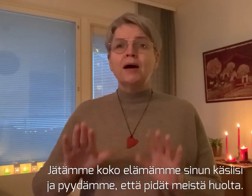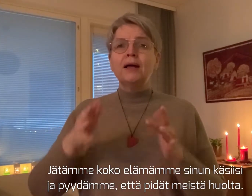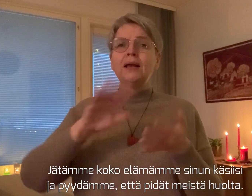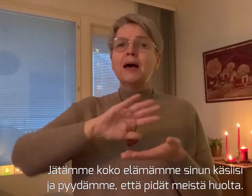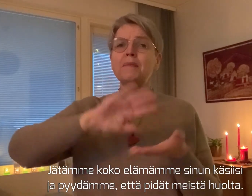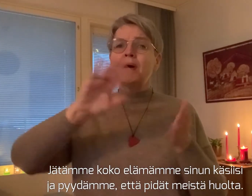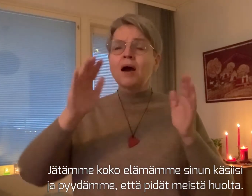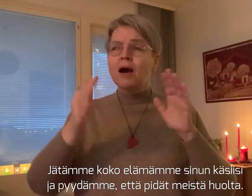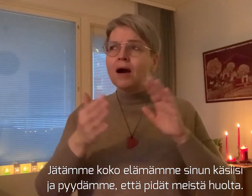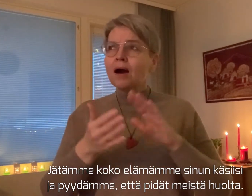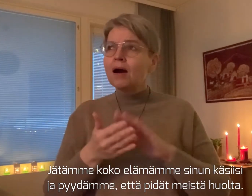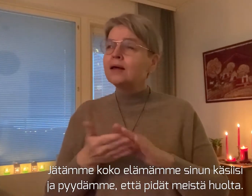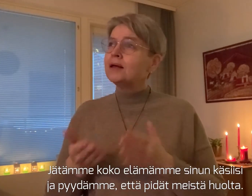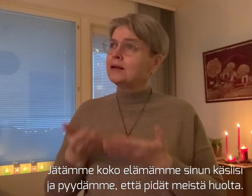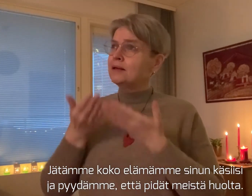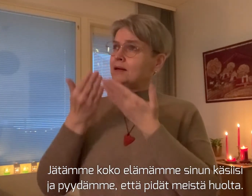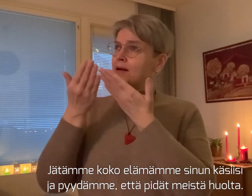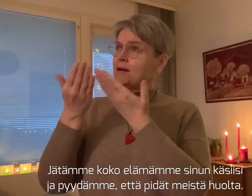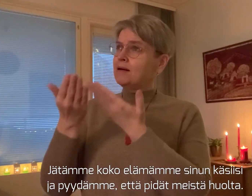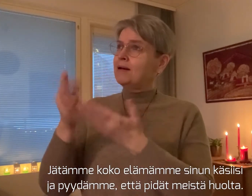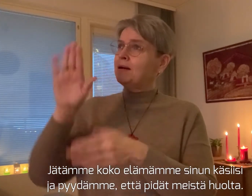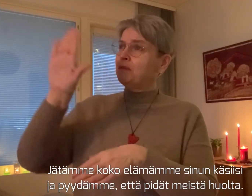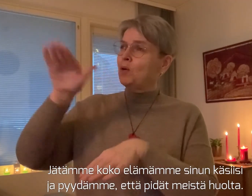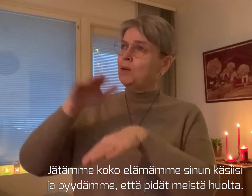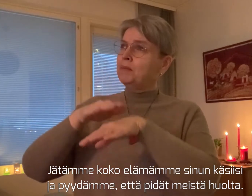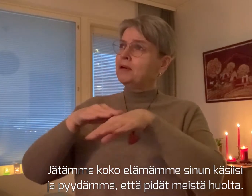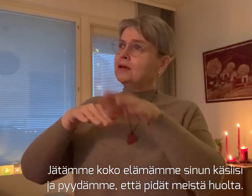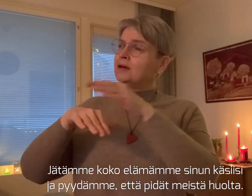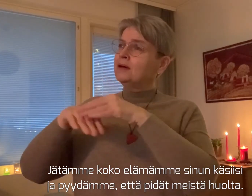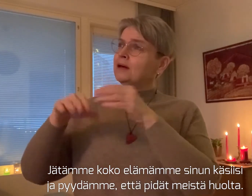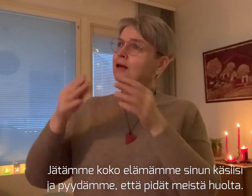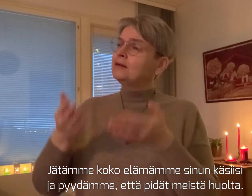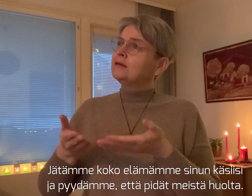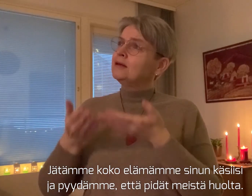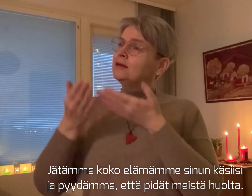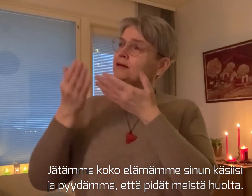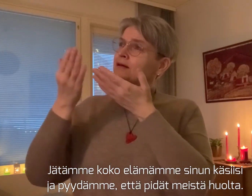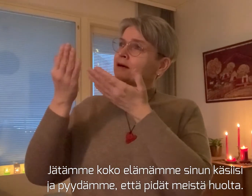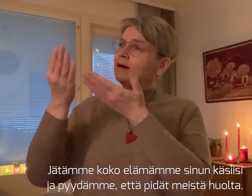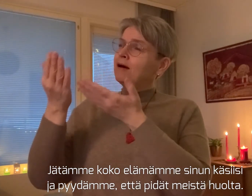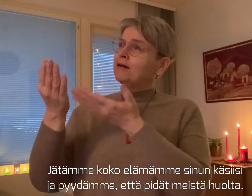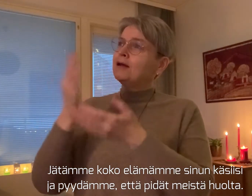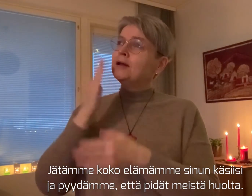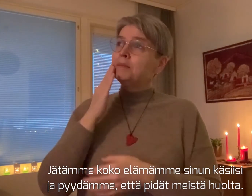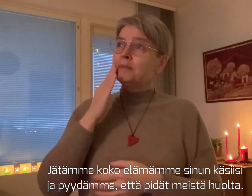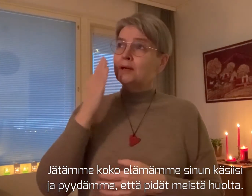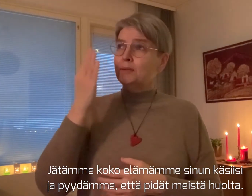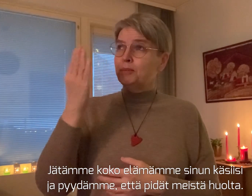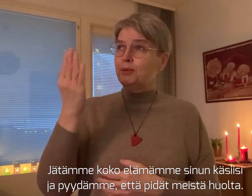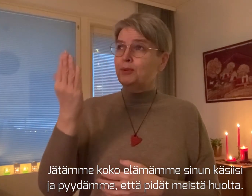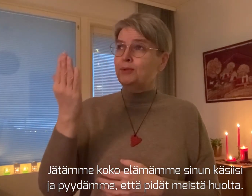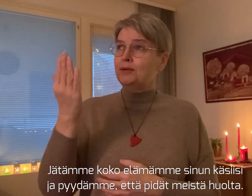Jätämme koko elämämme sinun käsisi ja pyydämme, että pidät meistä huolta.